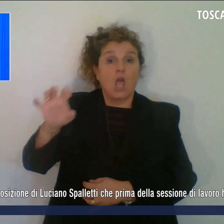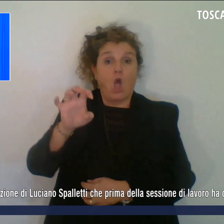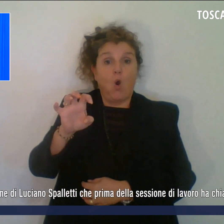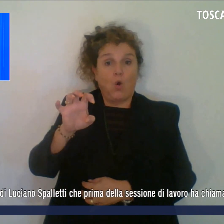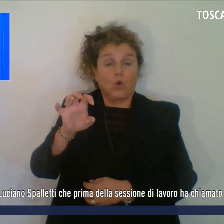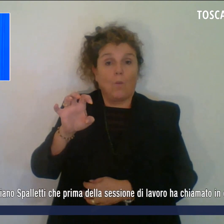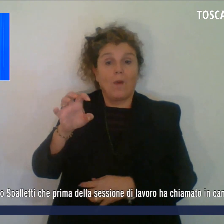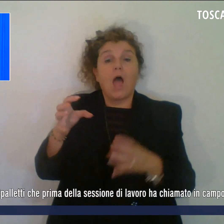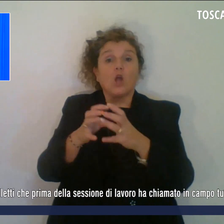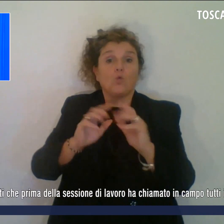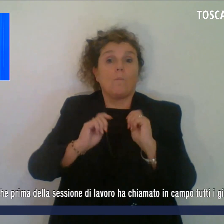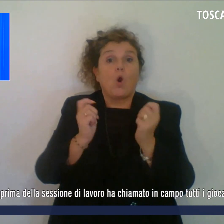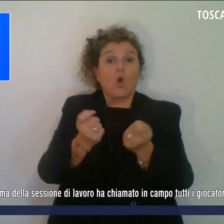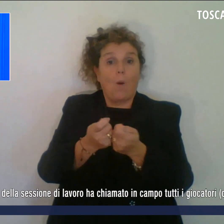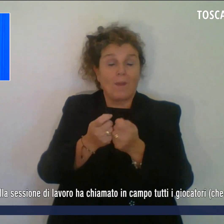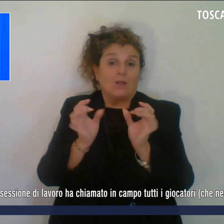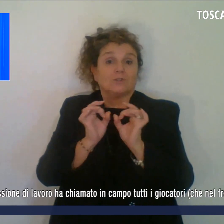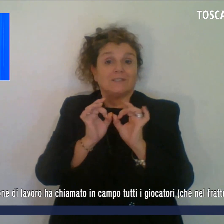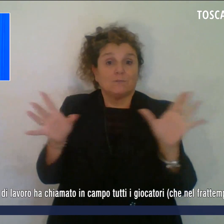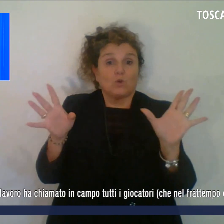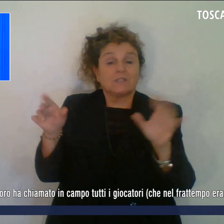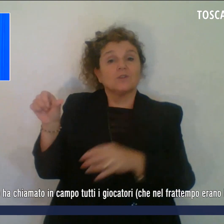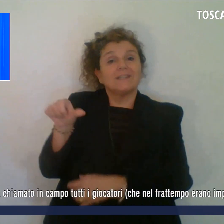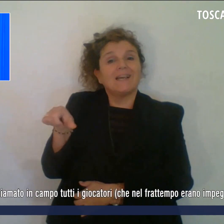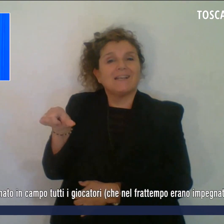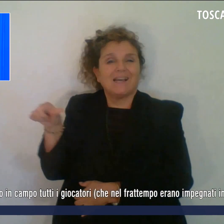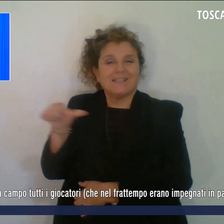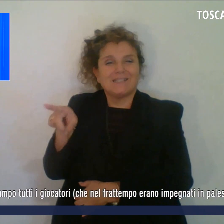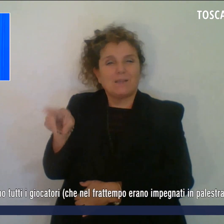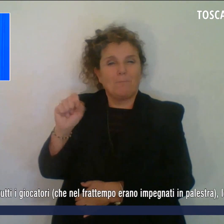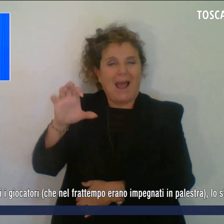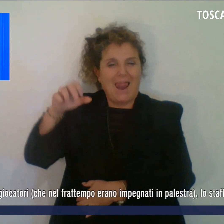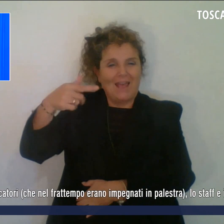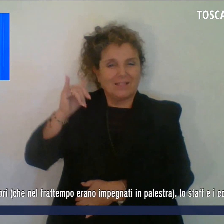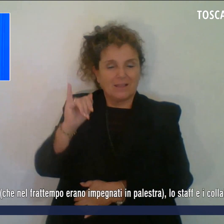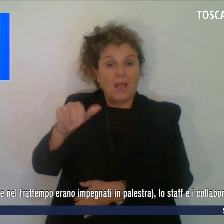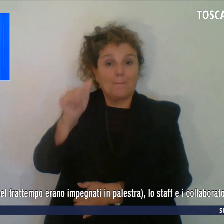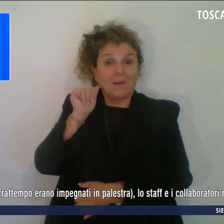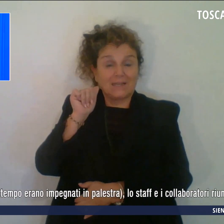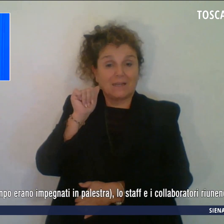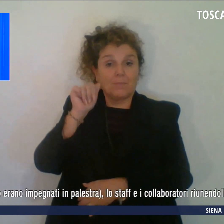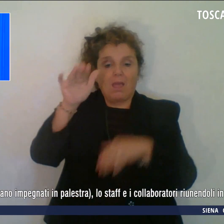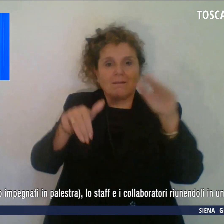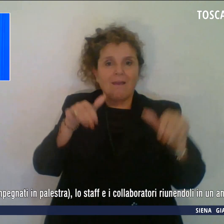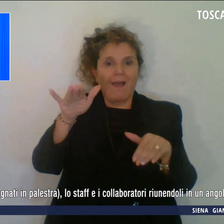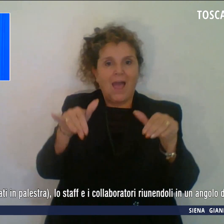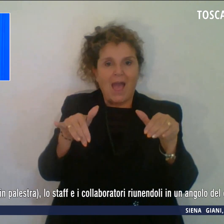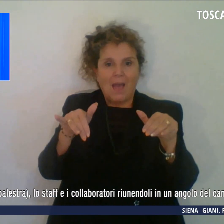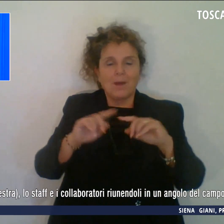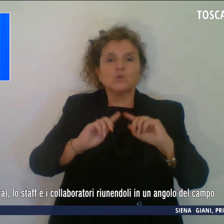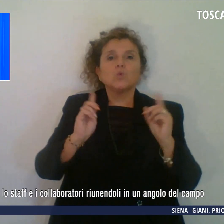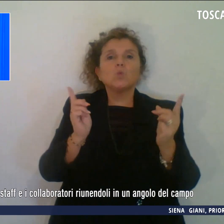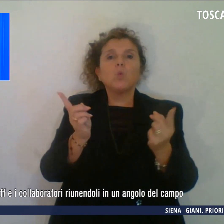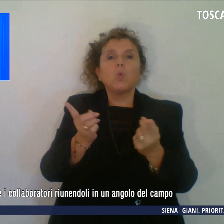completo, a disposizione di Spalletti, che prima della sessione di lavoro ha chiamato in campo tutti i